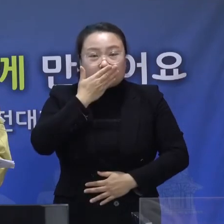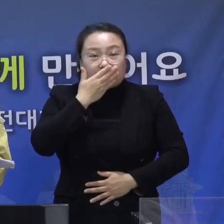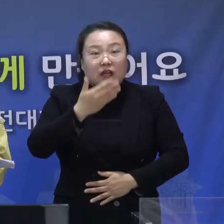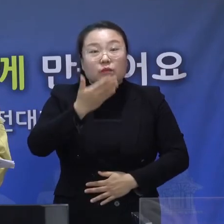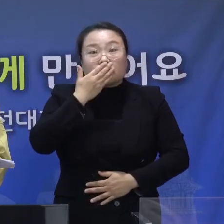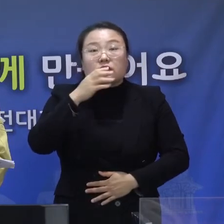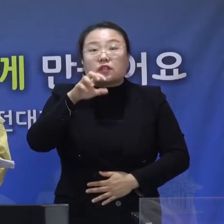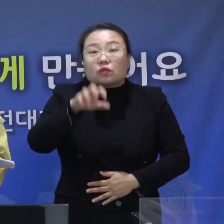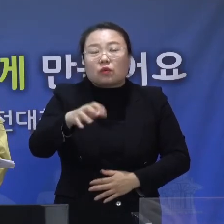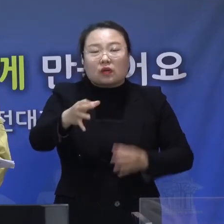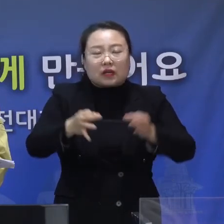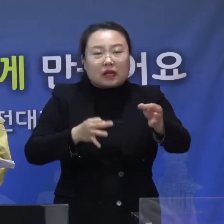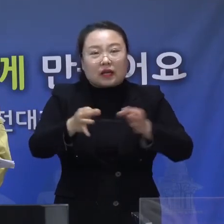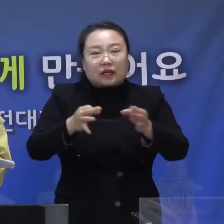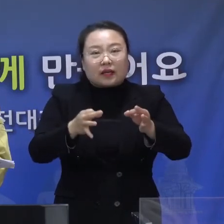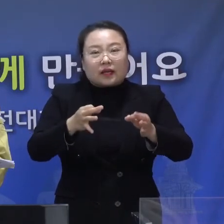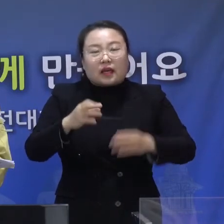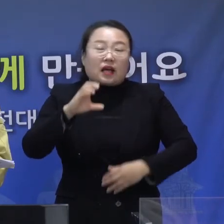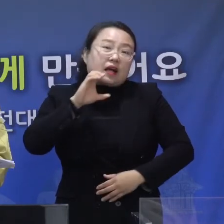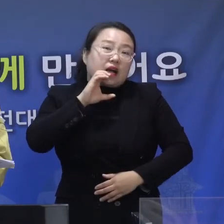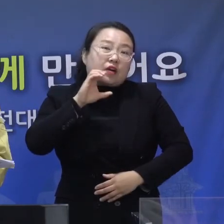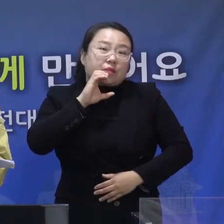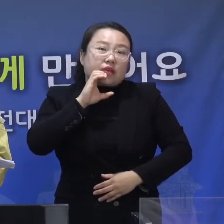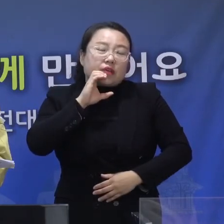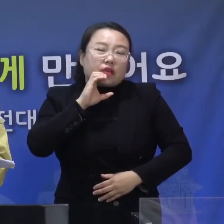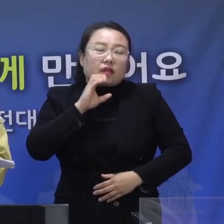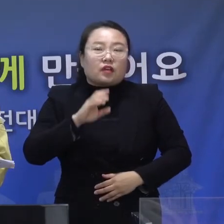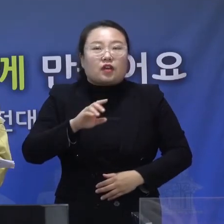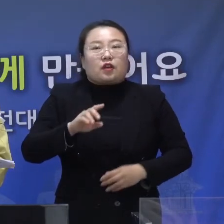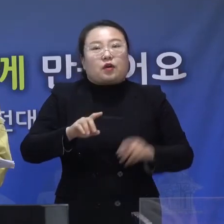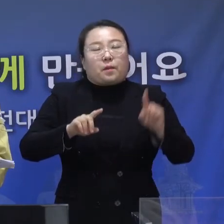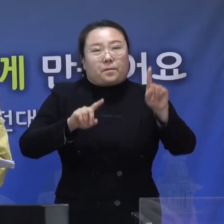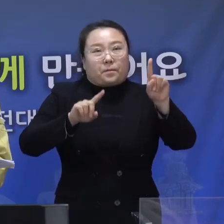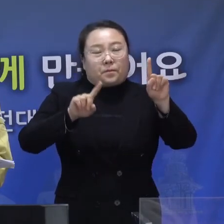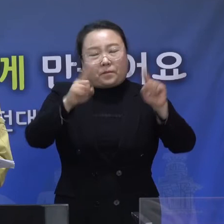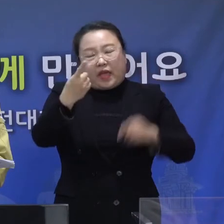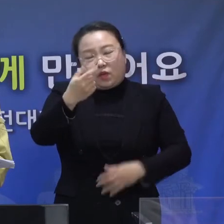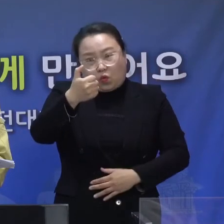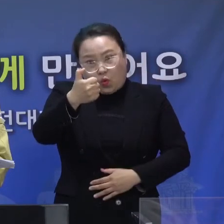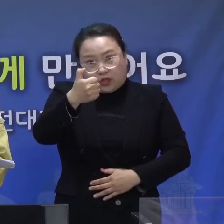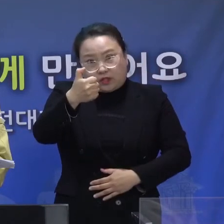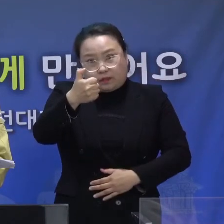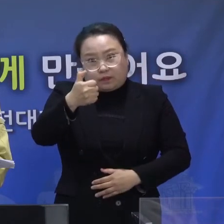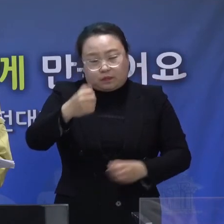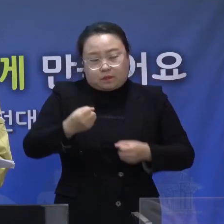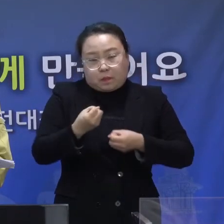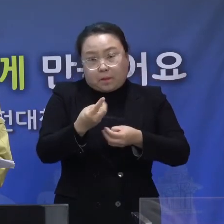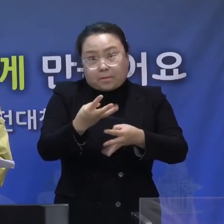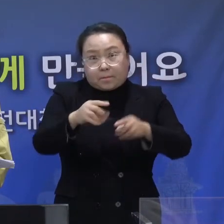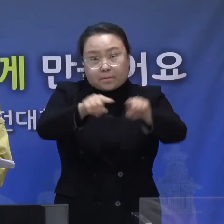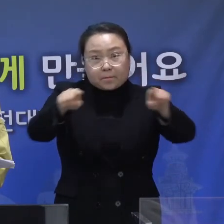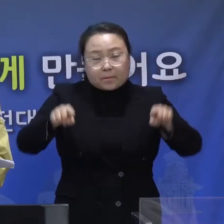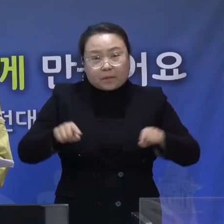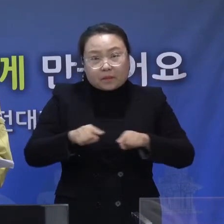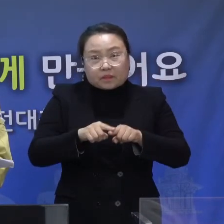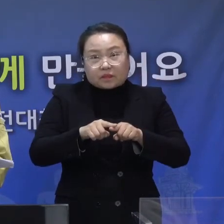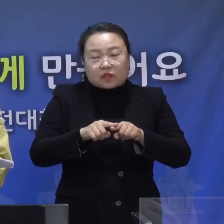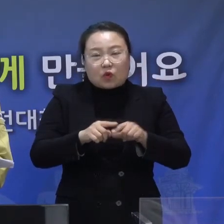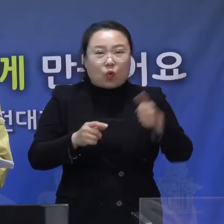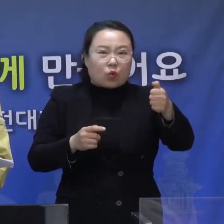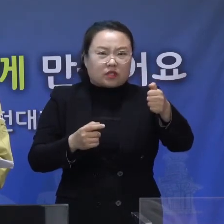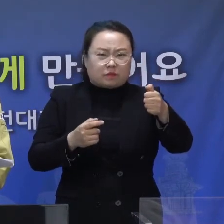방역수칙 의무화 대상 시설이 기존 1단계 150제곱미터 이상에서 50제곱미터 이상의 시설로